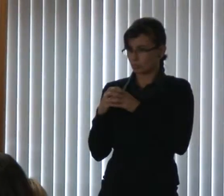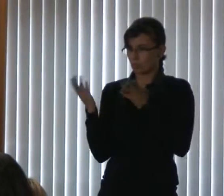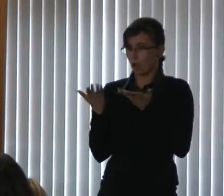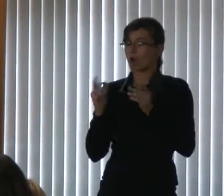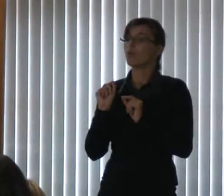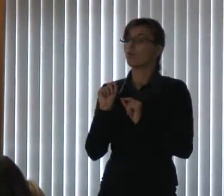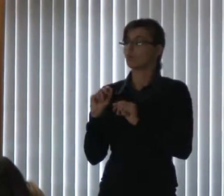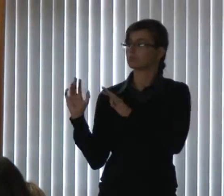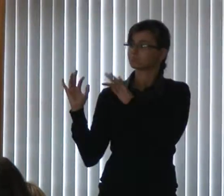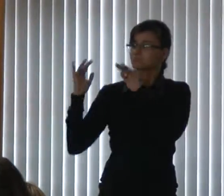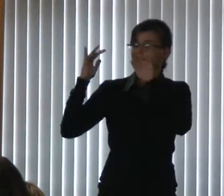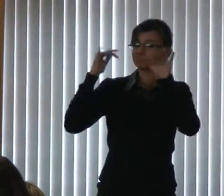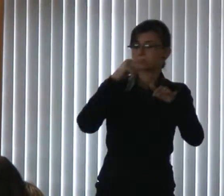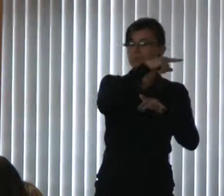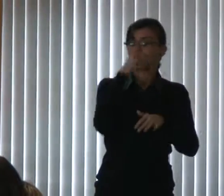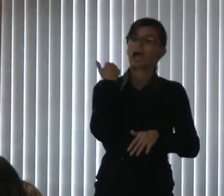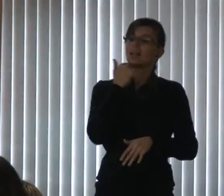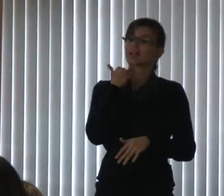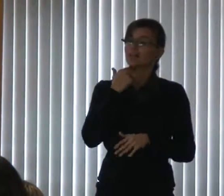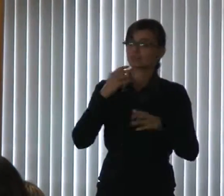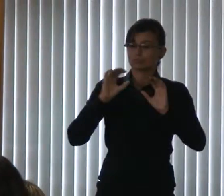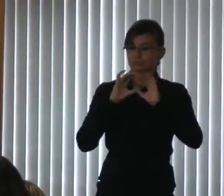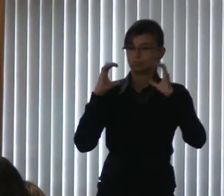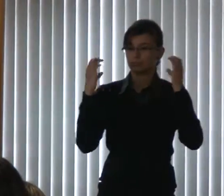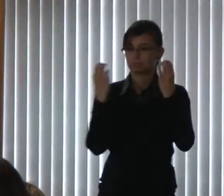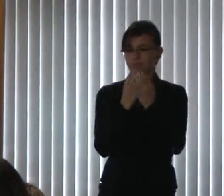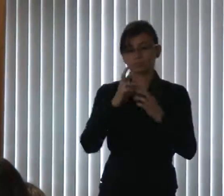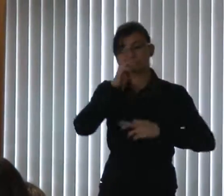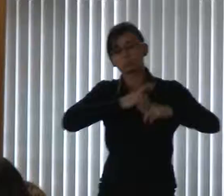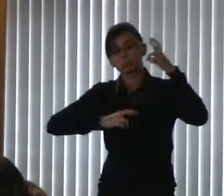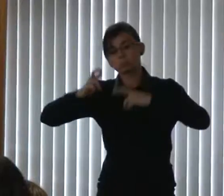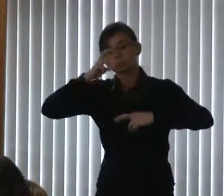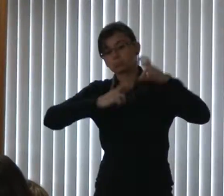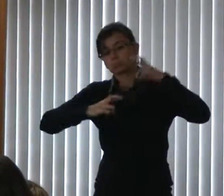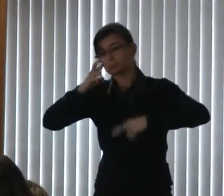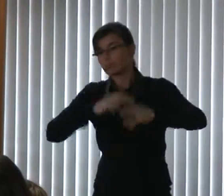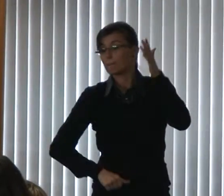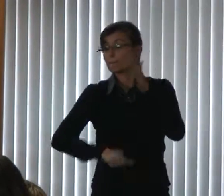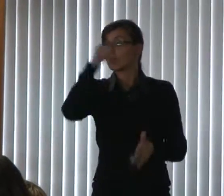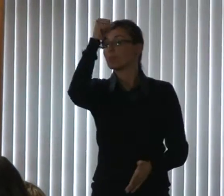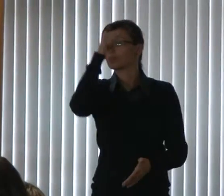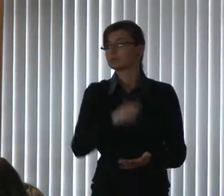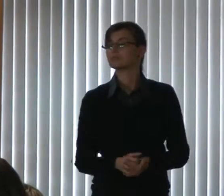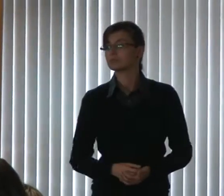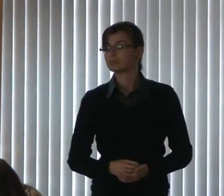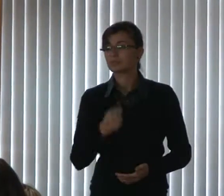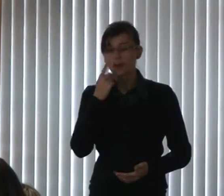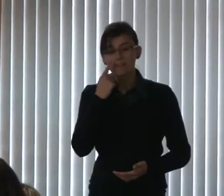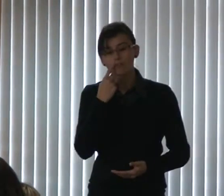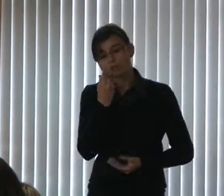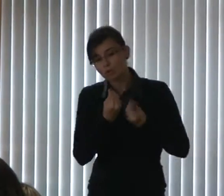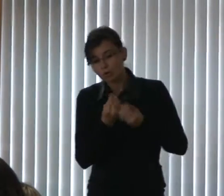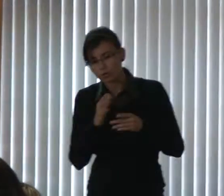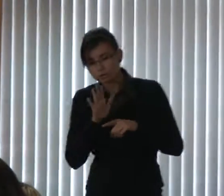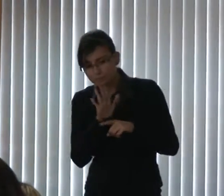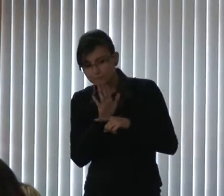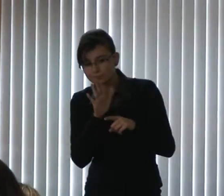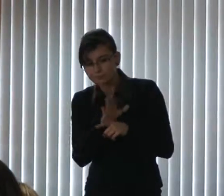Atlético, e nós vamos fazer a primeira vistoria nossa, sei lá. E nós vamos estar orientando para que as pessoas tenham as